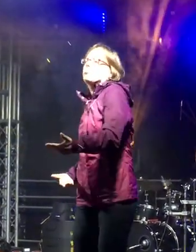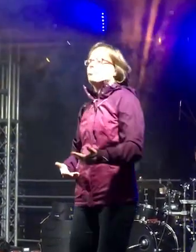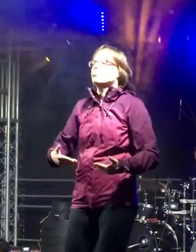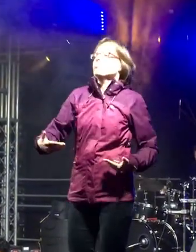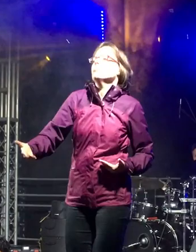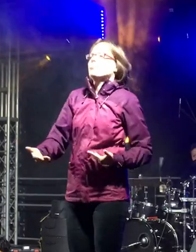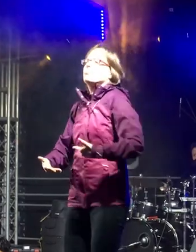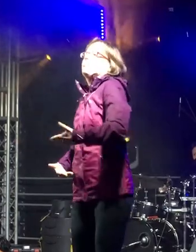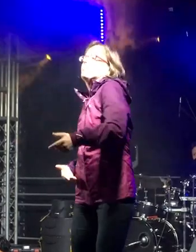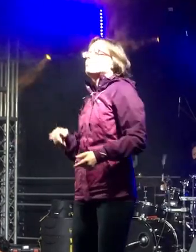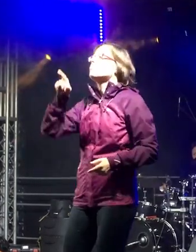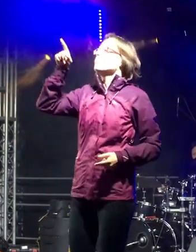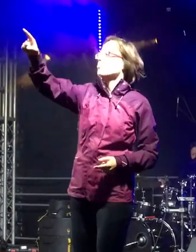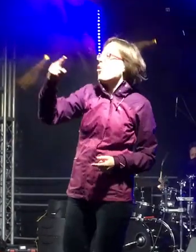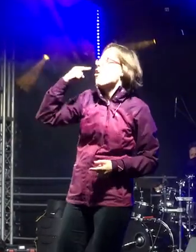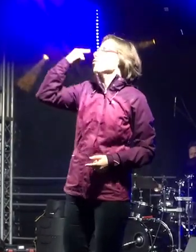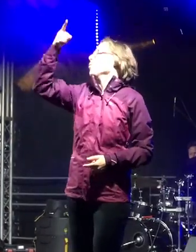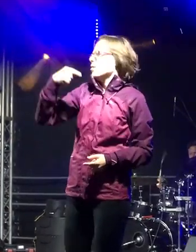w stronę słońca